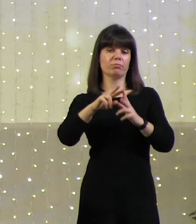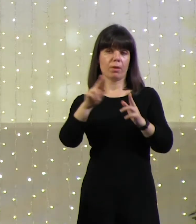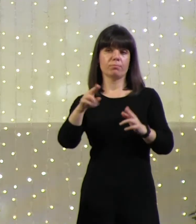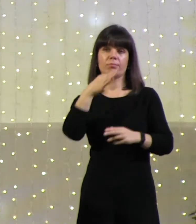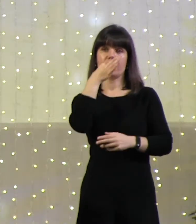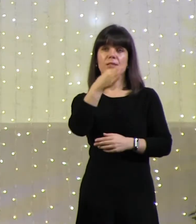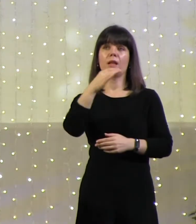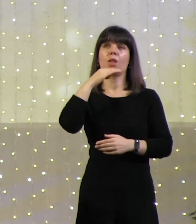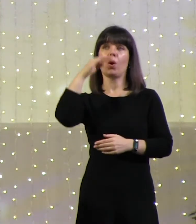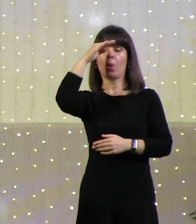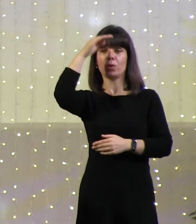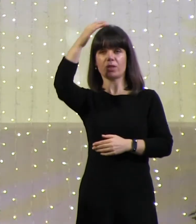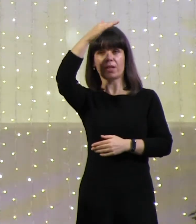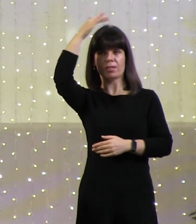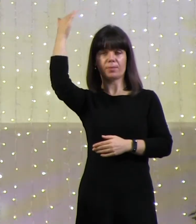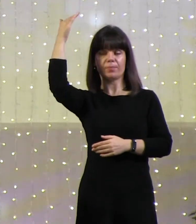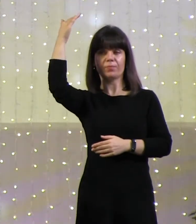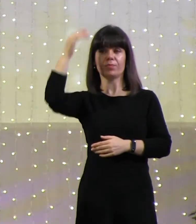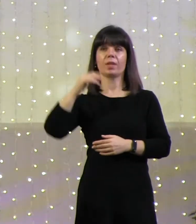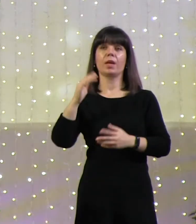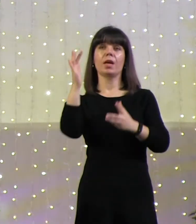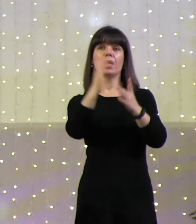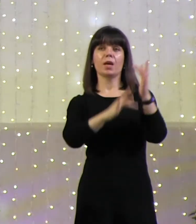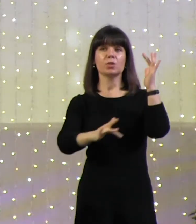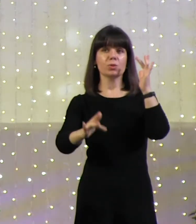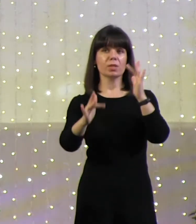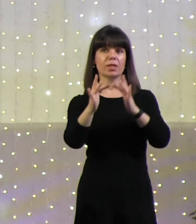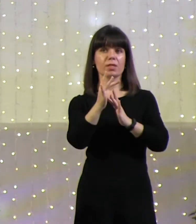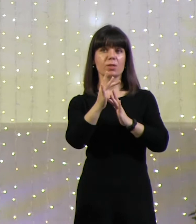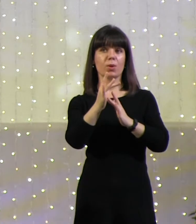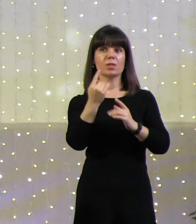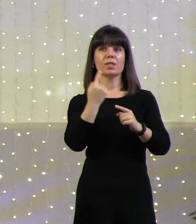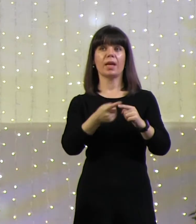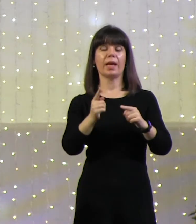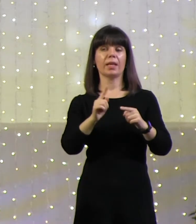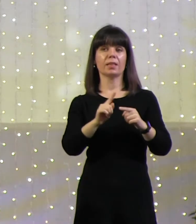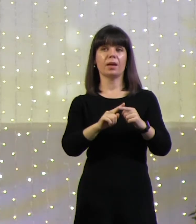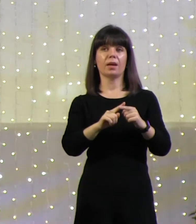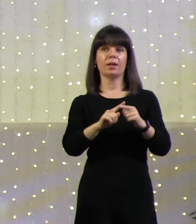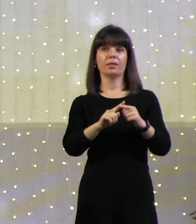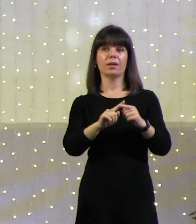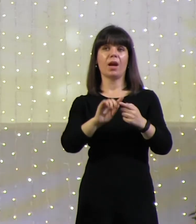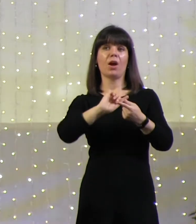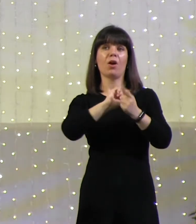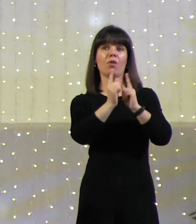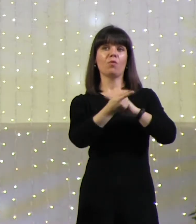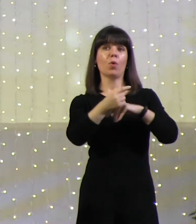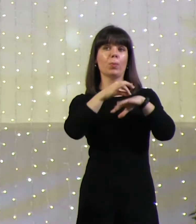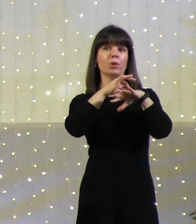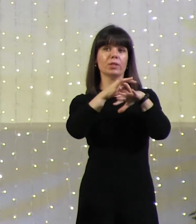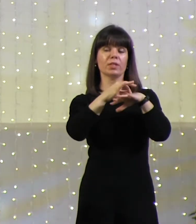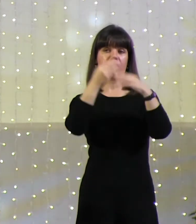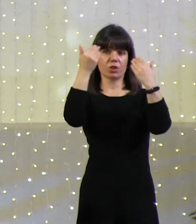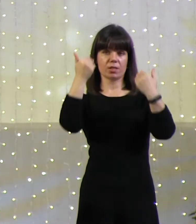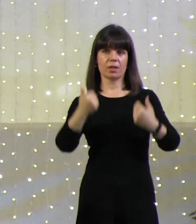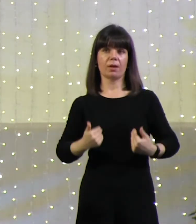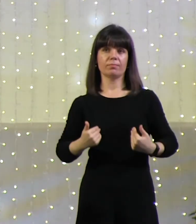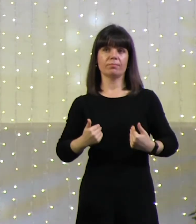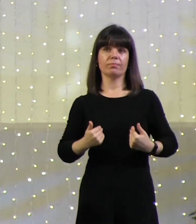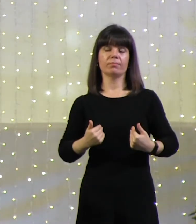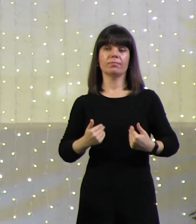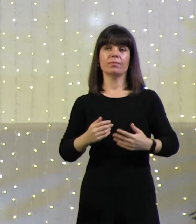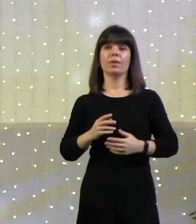Отец. Иисус Христос – это воплотившаяся, материализовавшаяся